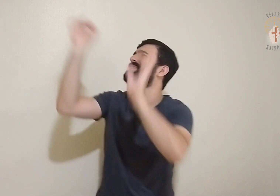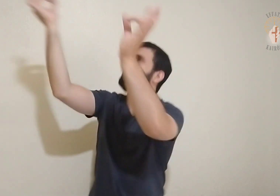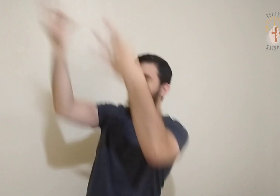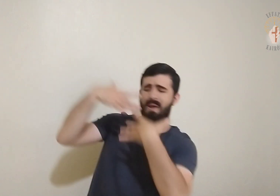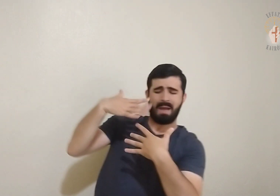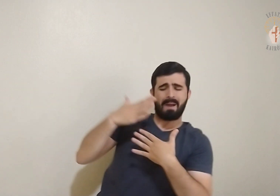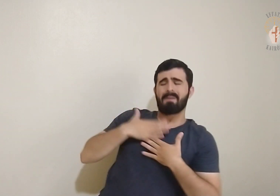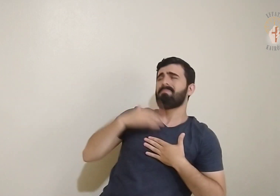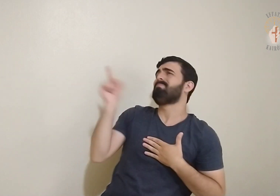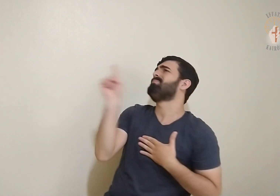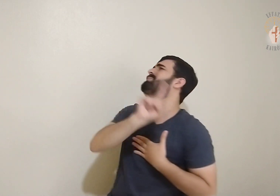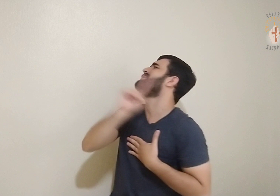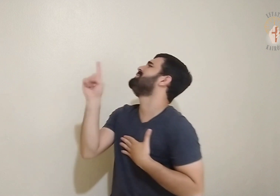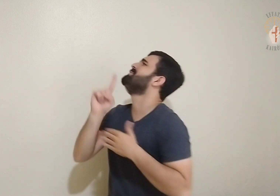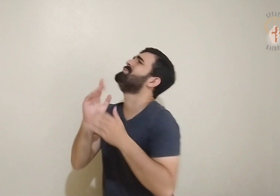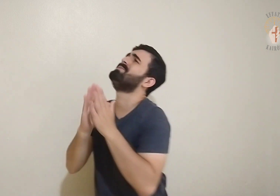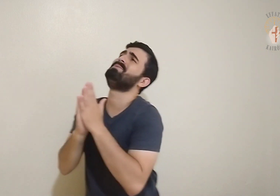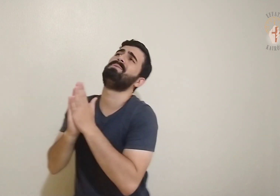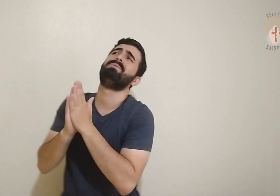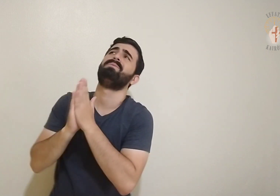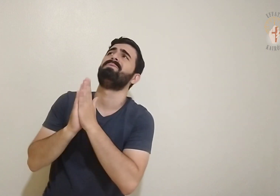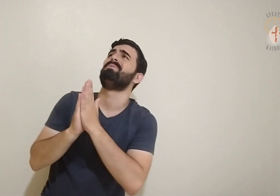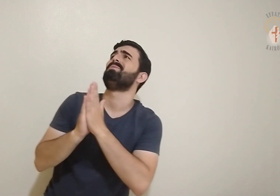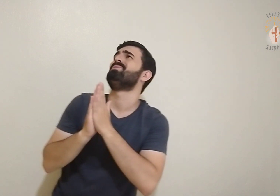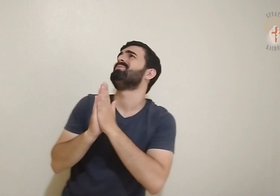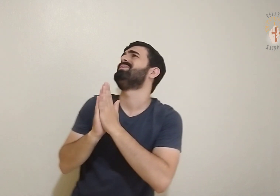Meu Deus e Salvador